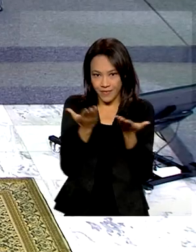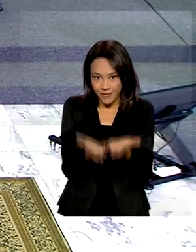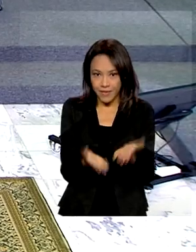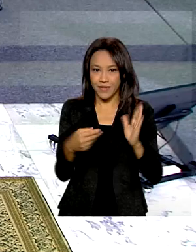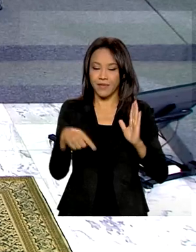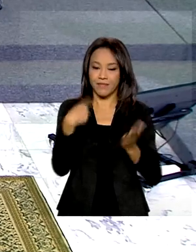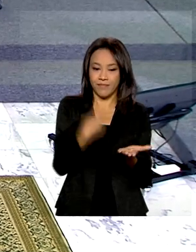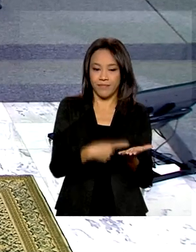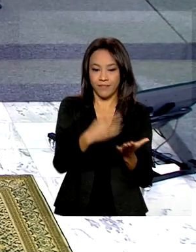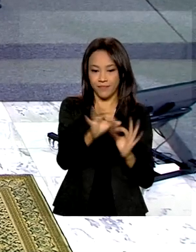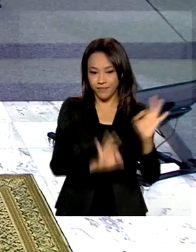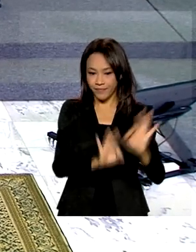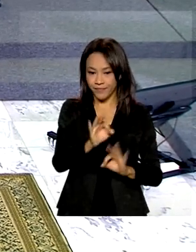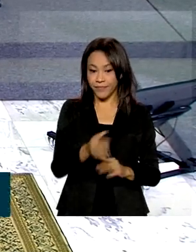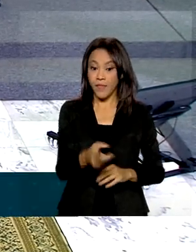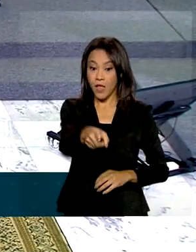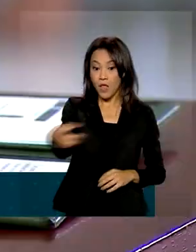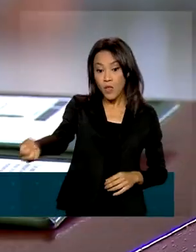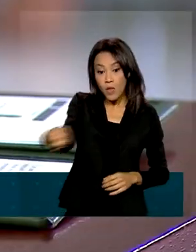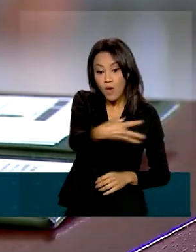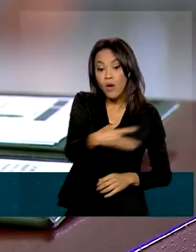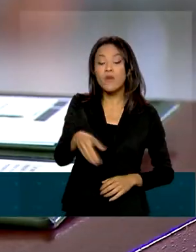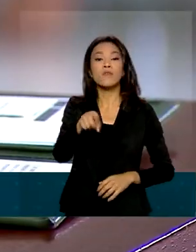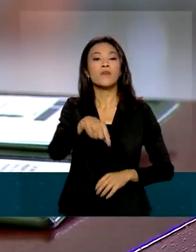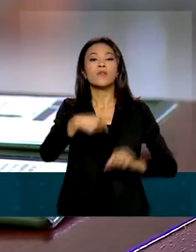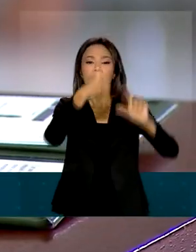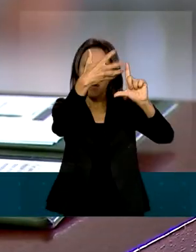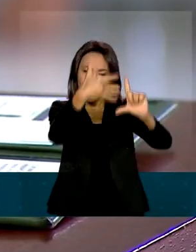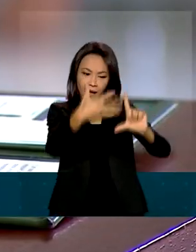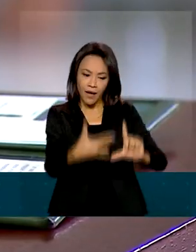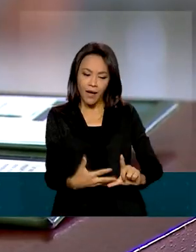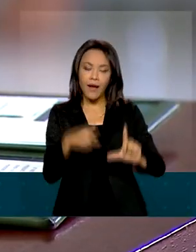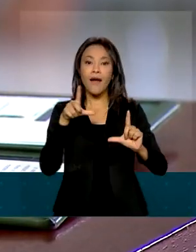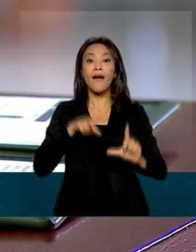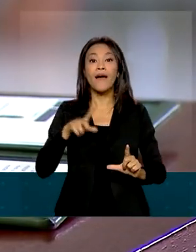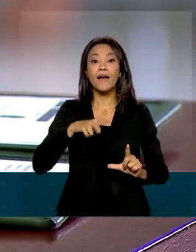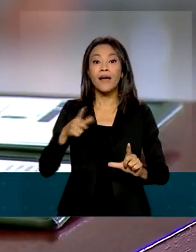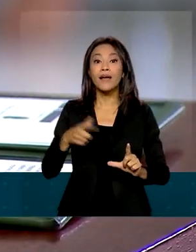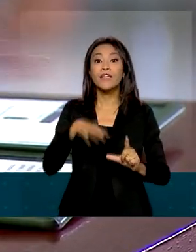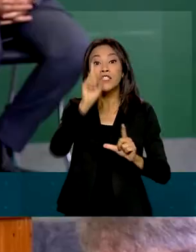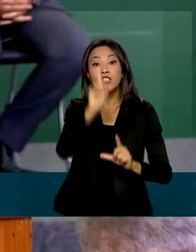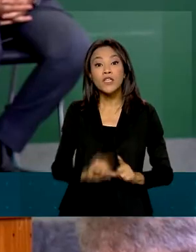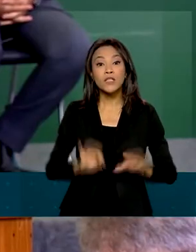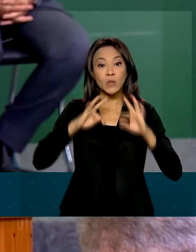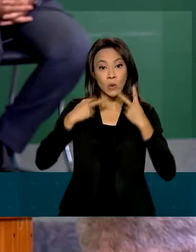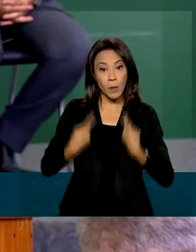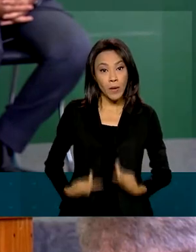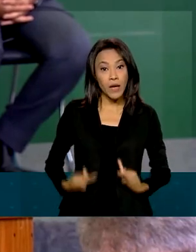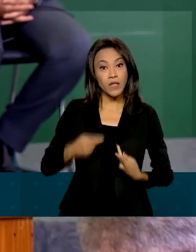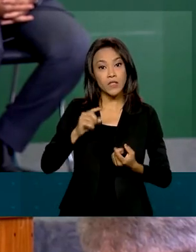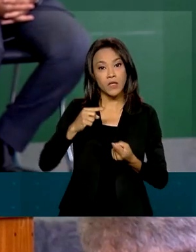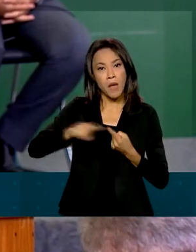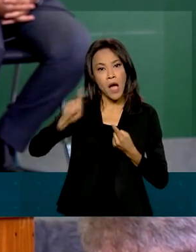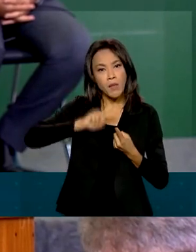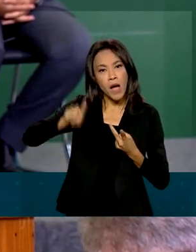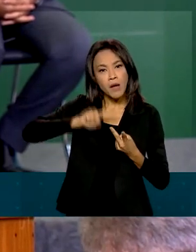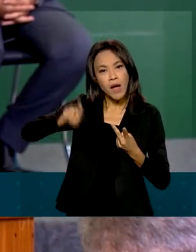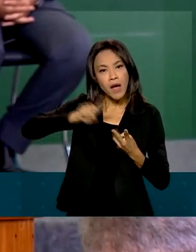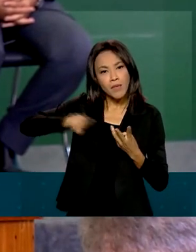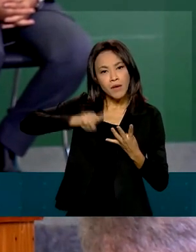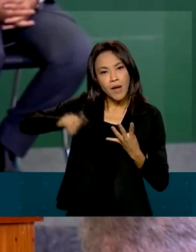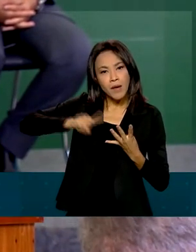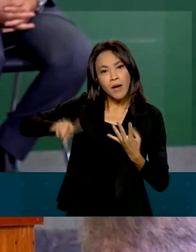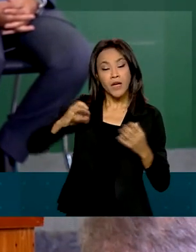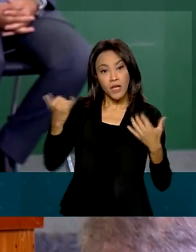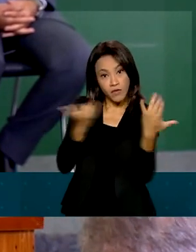Uma das novas ferramentas lançadas é o Sistema Integrado Nacional de Direitos Humanos, que reúne em um